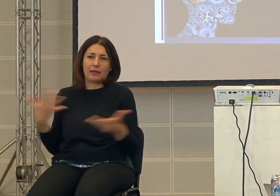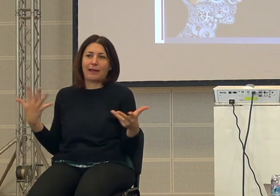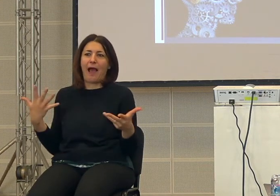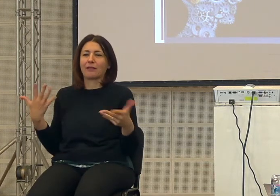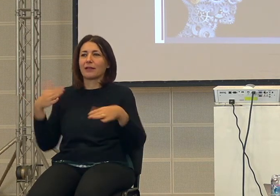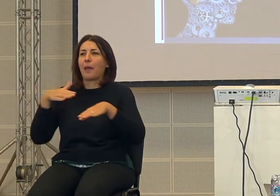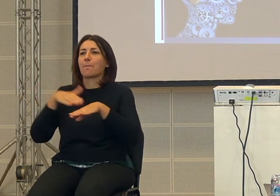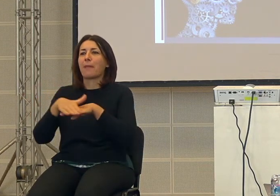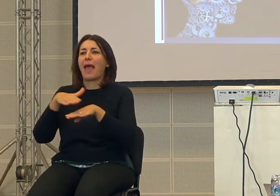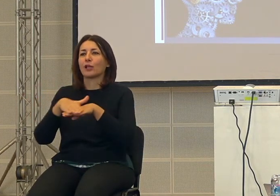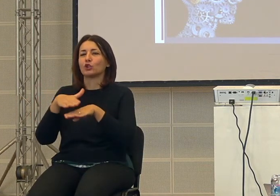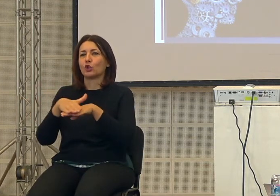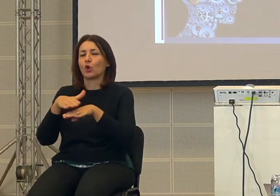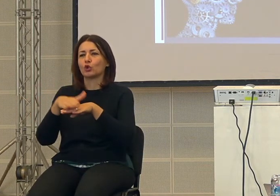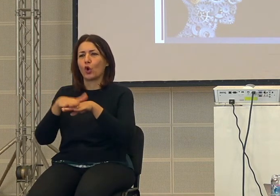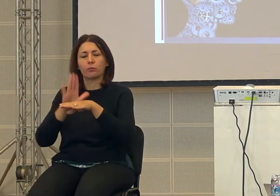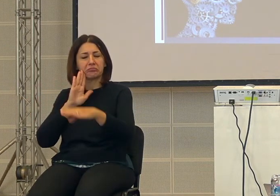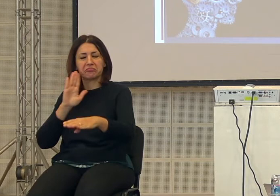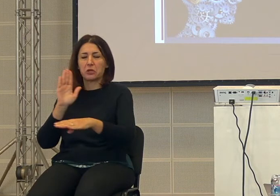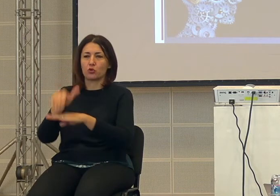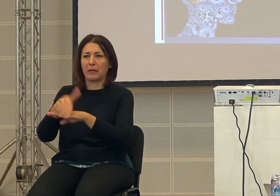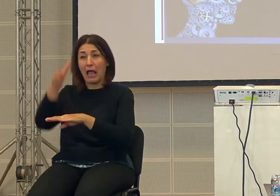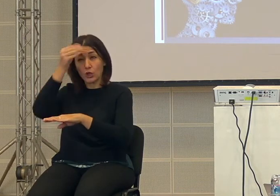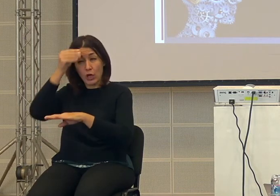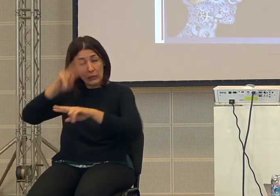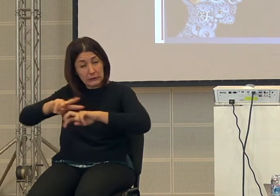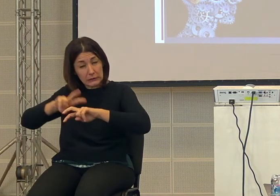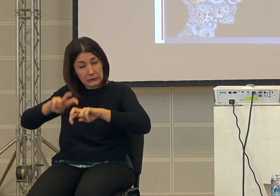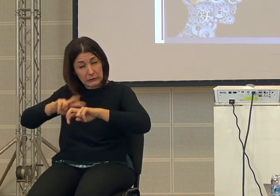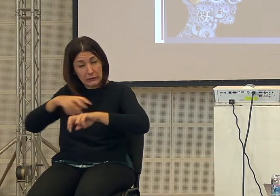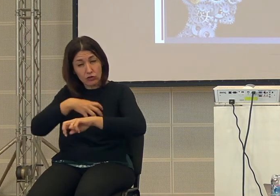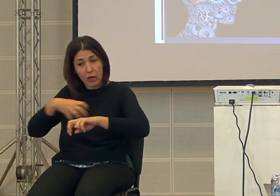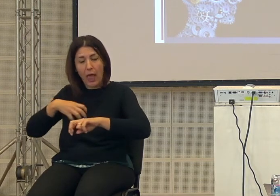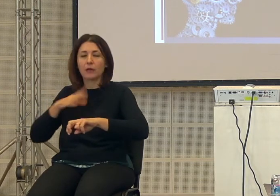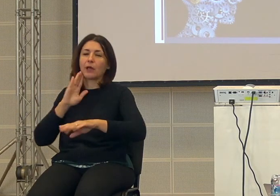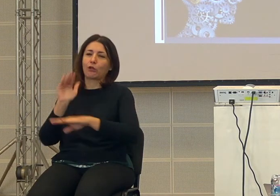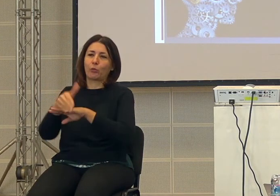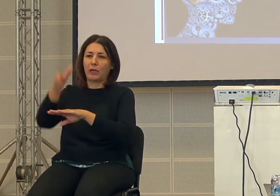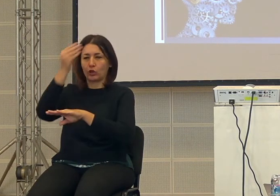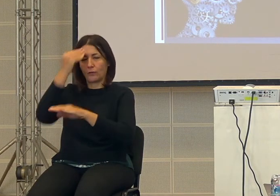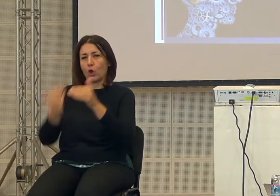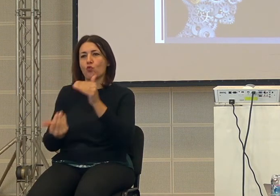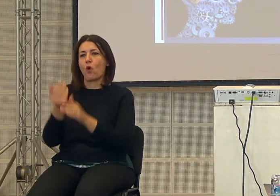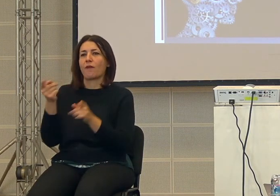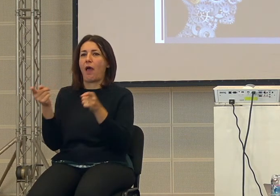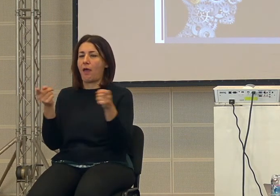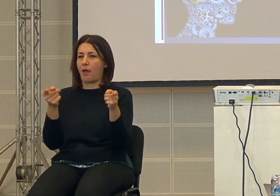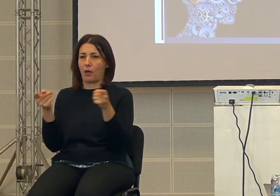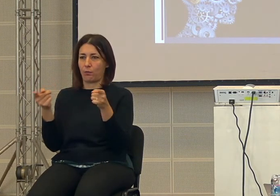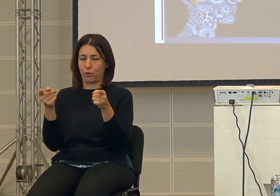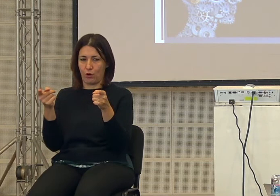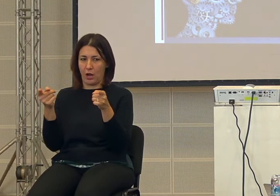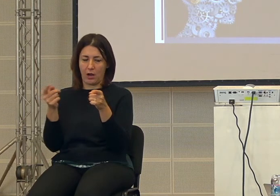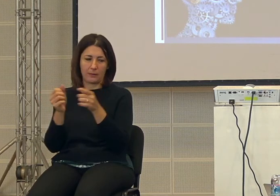metodo che permette di superare l'ignoranza comincia una nuova epoca che è la nostra che è la nostra